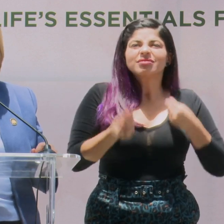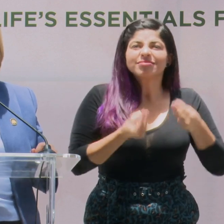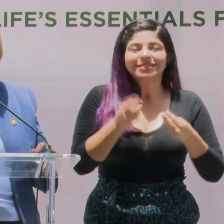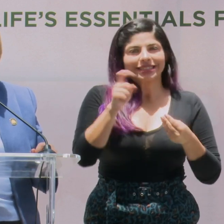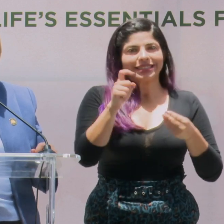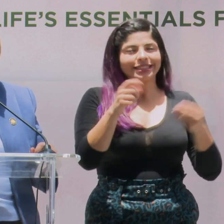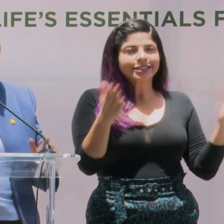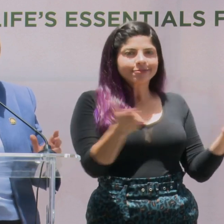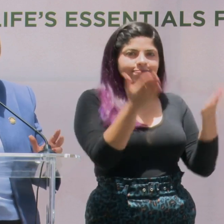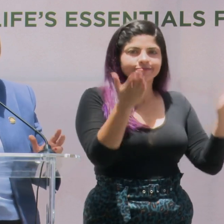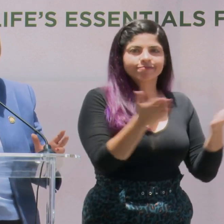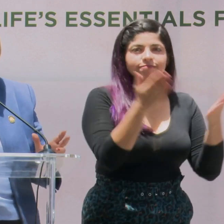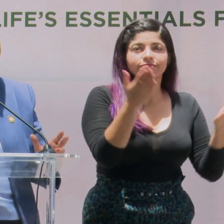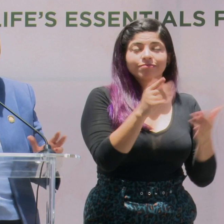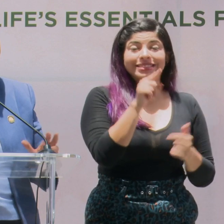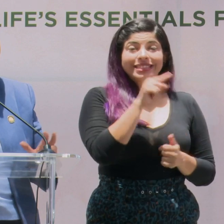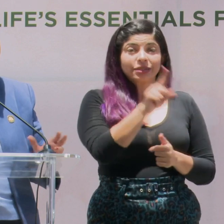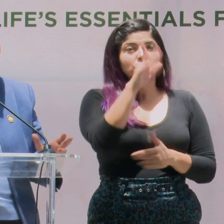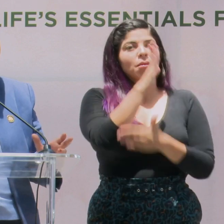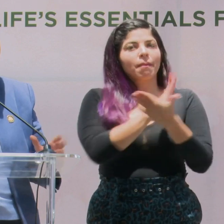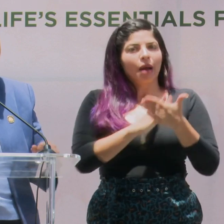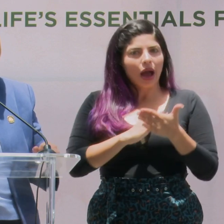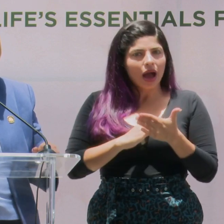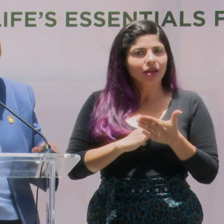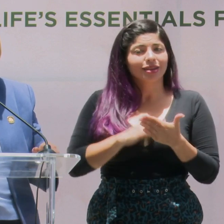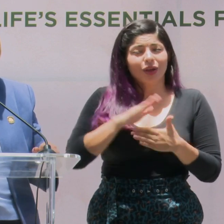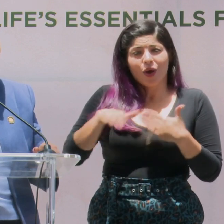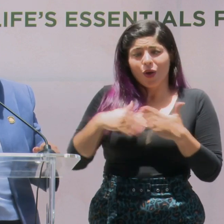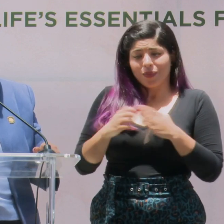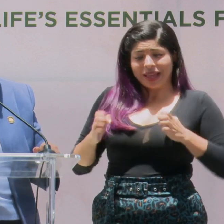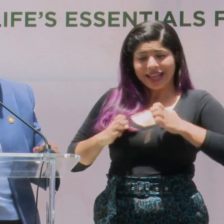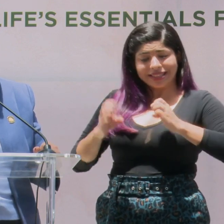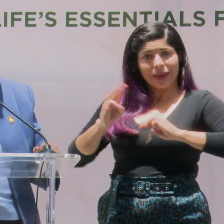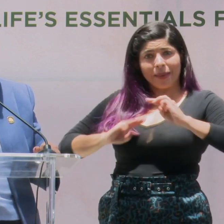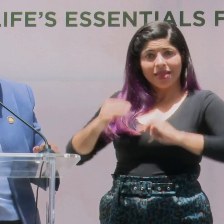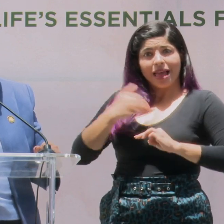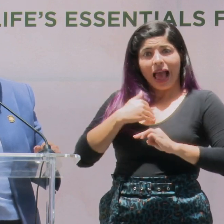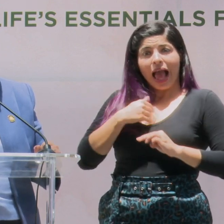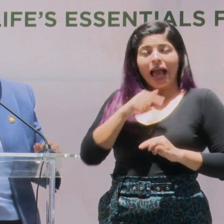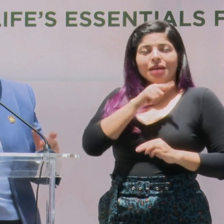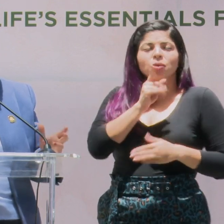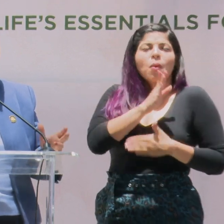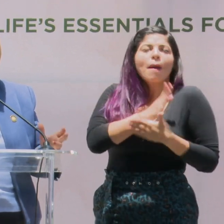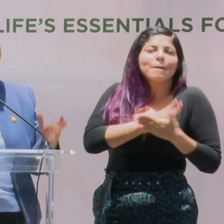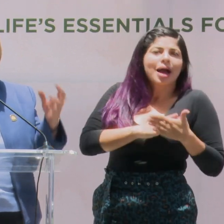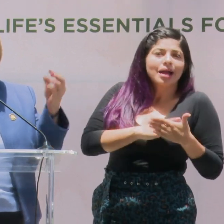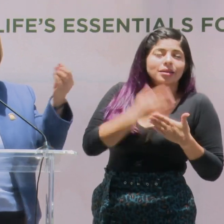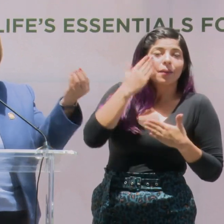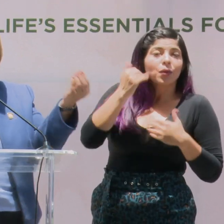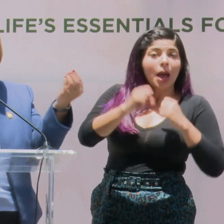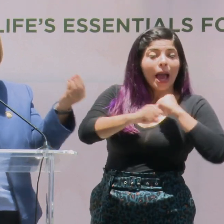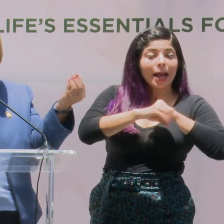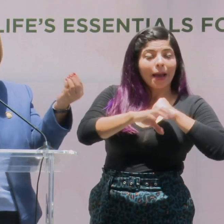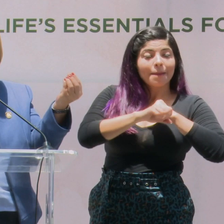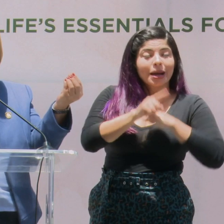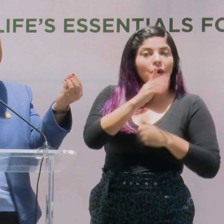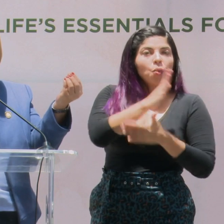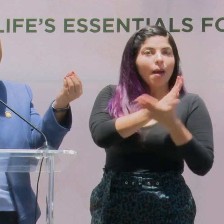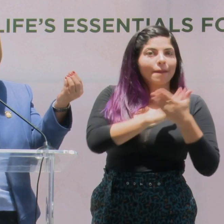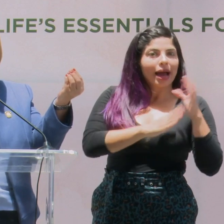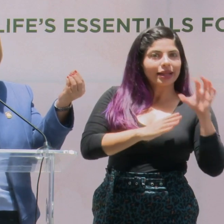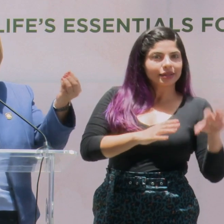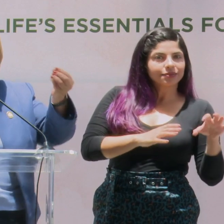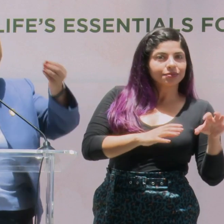promover. Y esto es una parte de toda la estrategia de mercadeo que hacemos, porque la campaña es un pedacito.